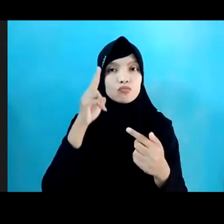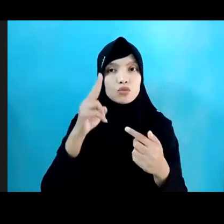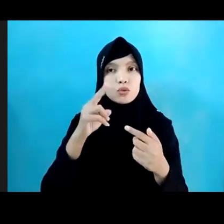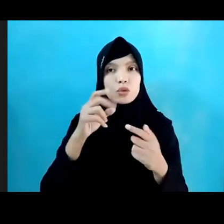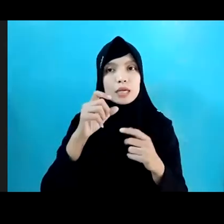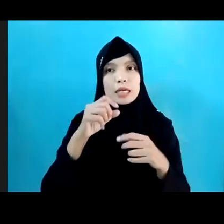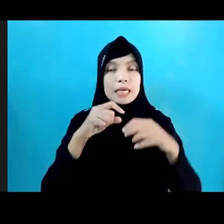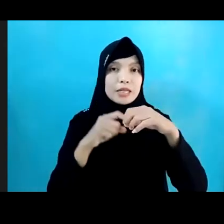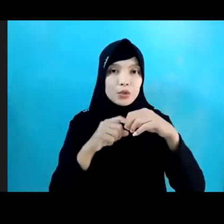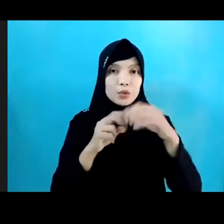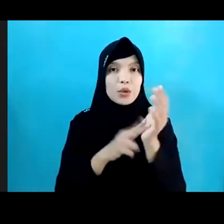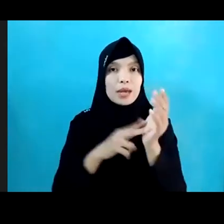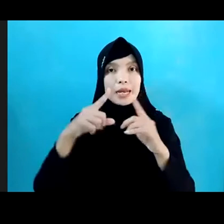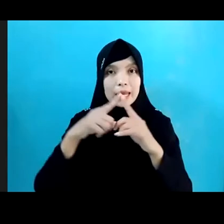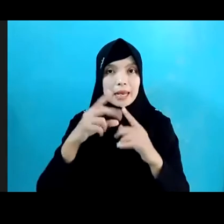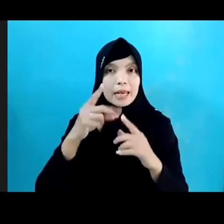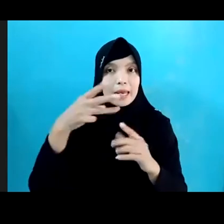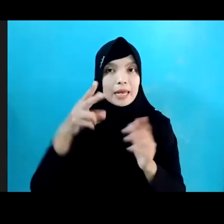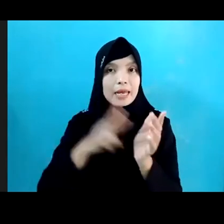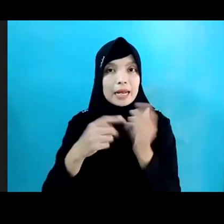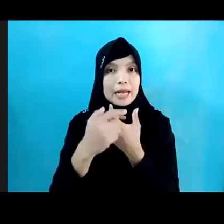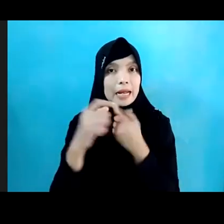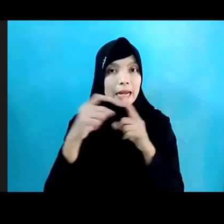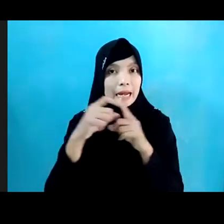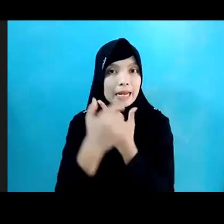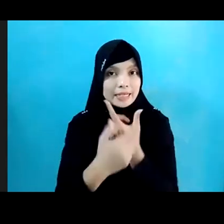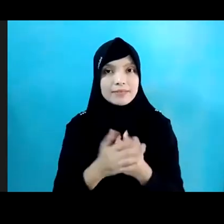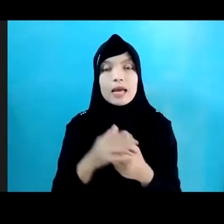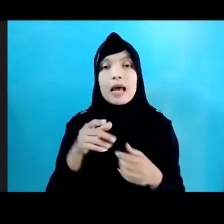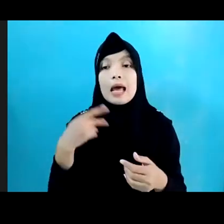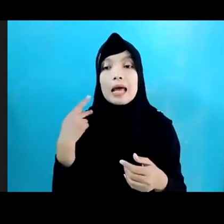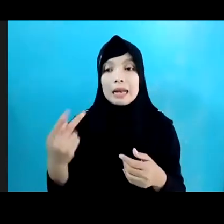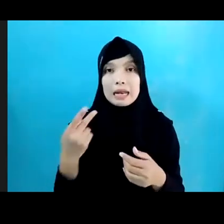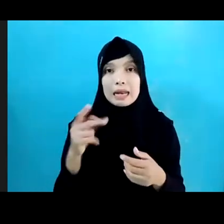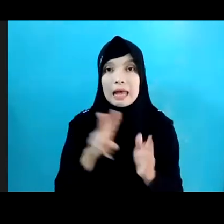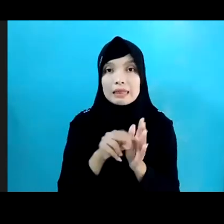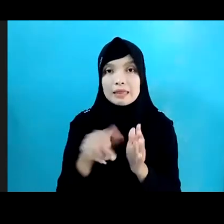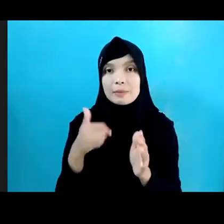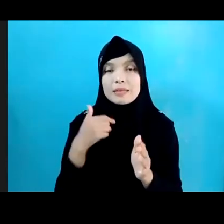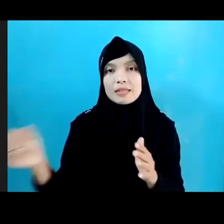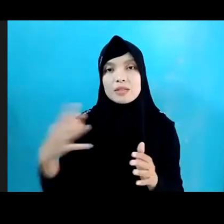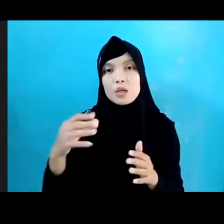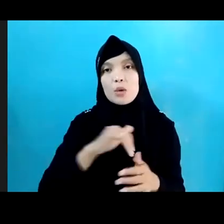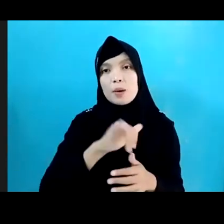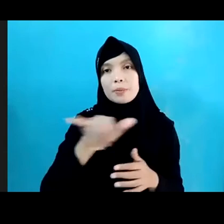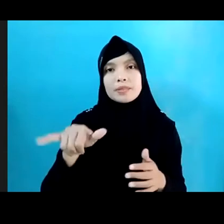Randy Nanti kita akan Jawab bersama Pertanyaan-pertanyaan Dari seluruh Peserta yang masuk Tetapi Sebelumnya Kita akan Ikuti